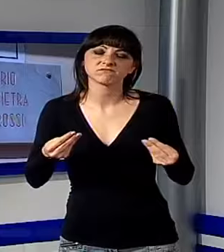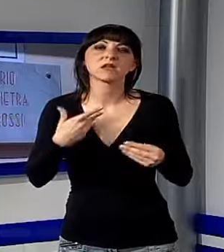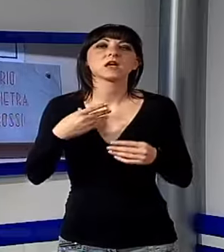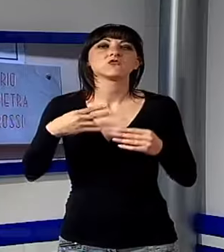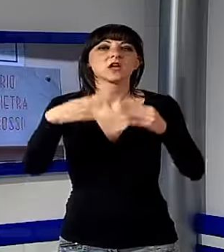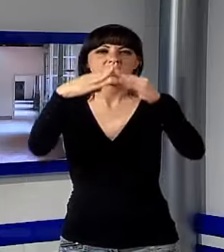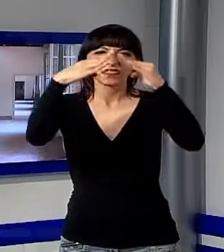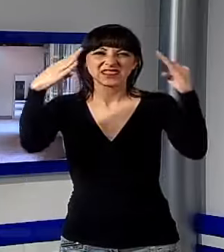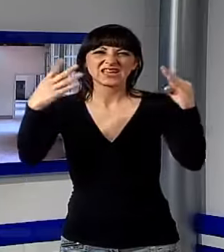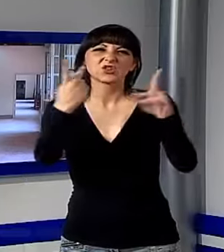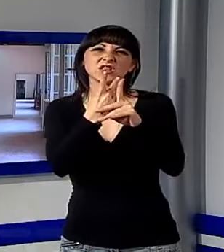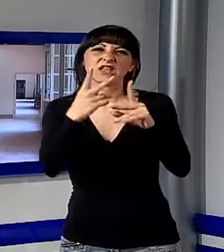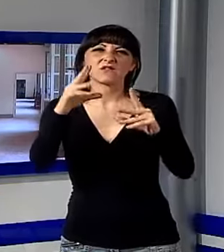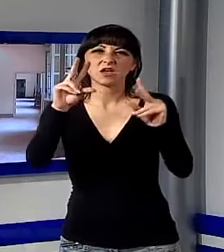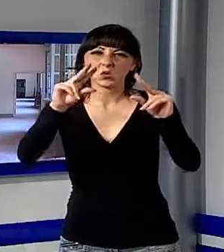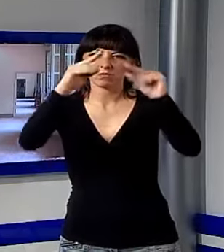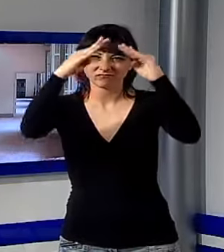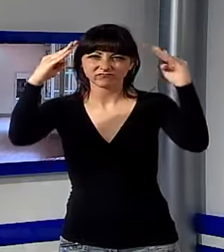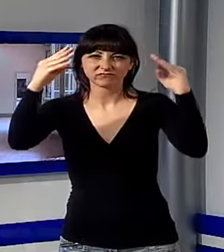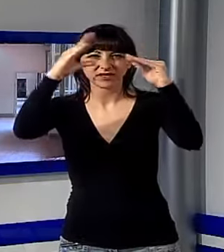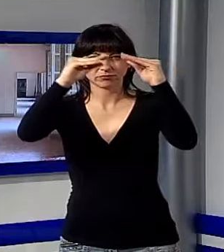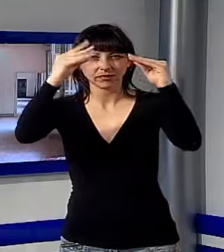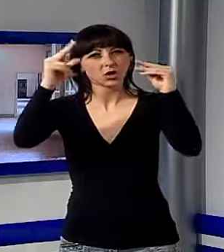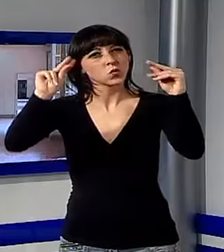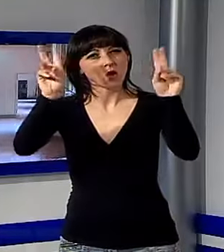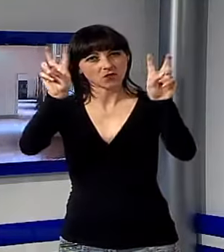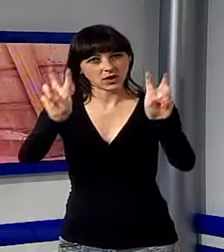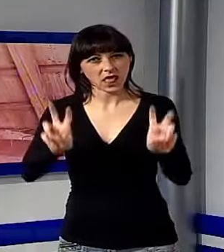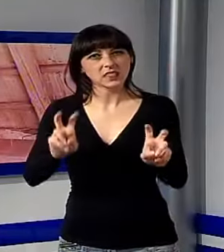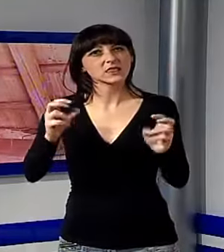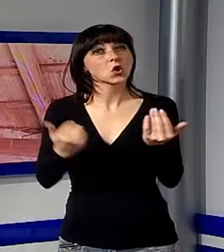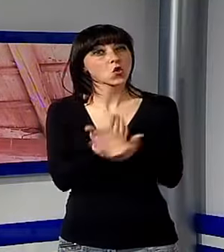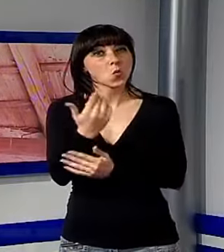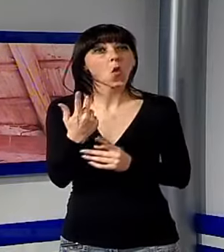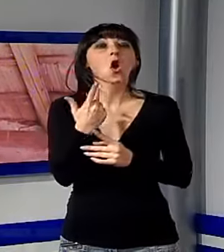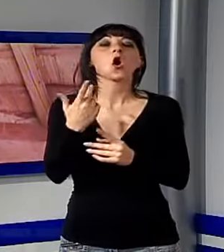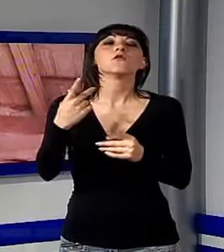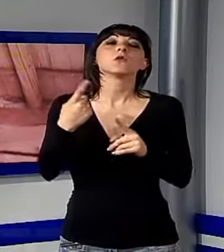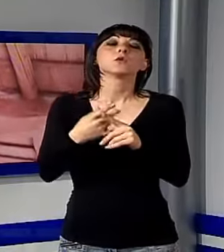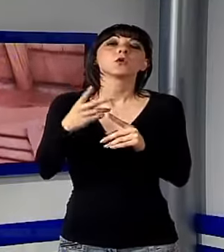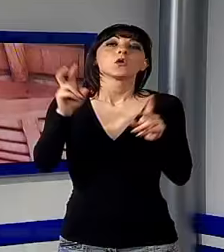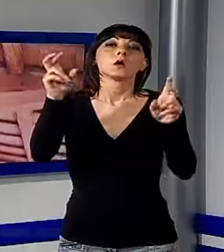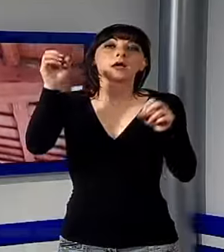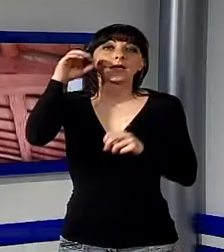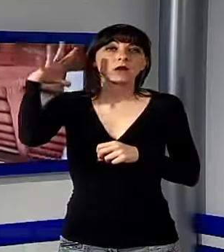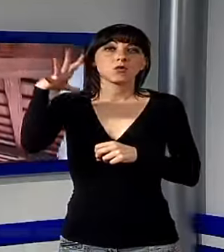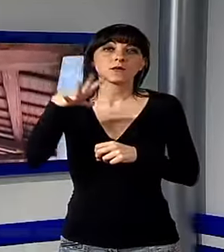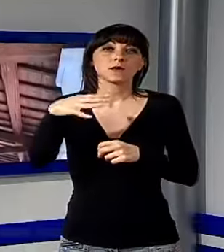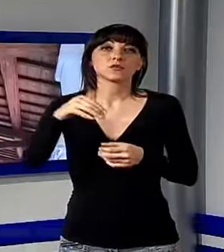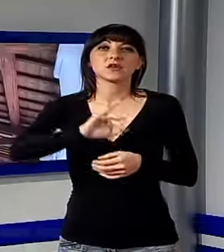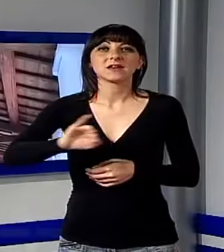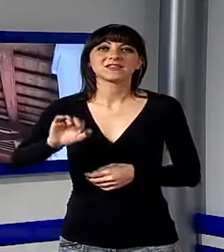coperture, nuovi impianti elettrici, un sistema di illuminazione che garantisce risparmio energetico, pareti tinteggiate,